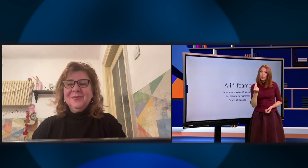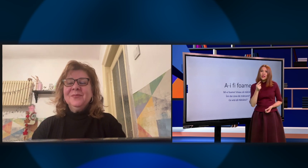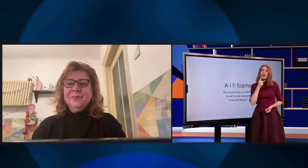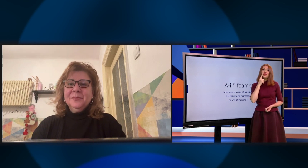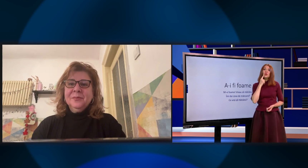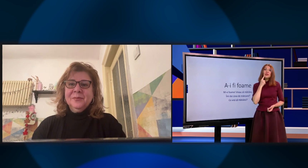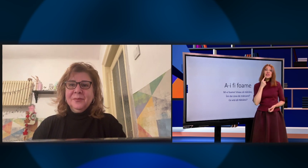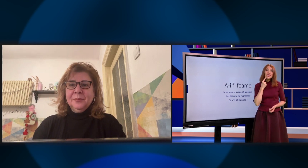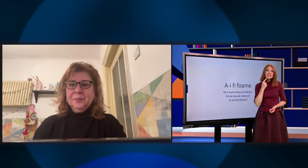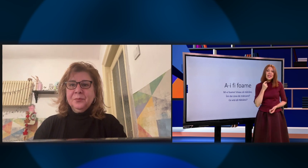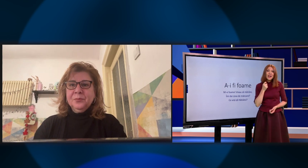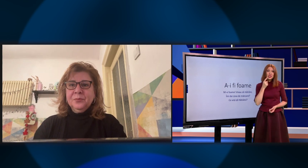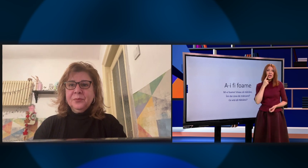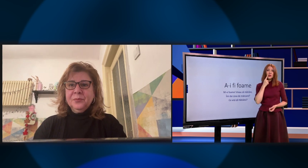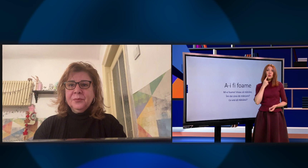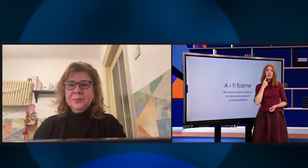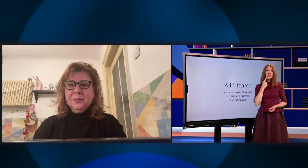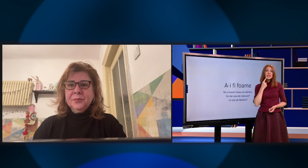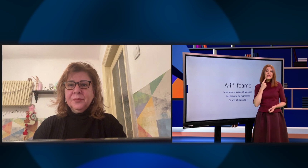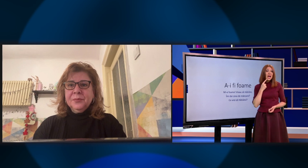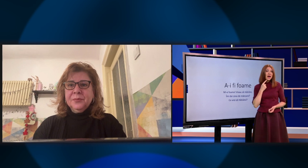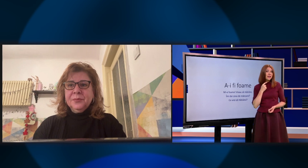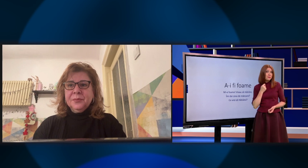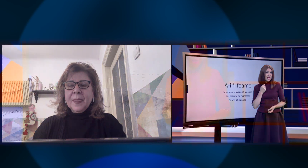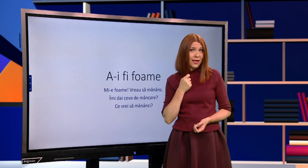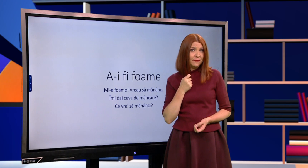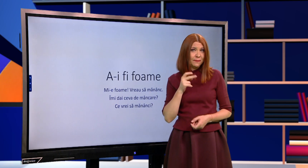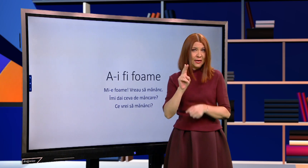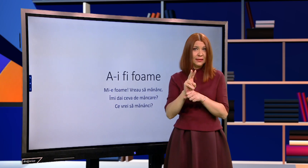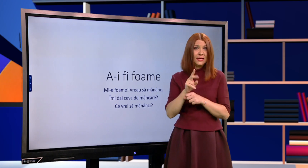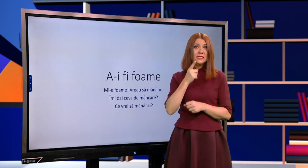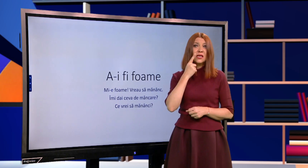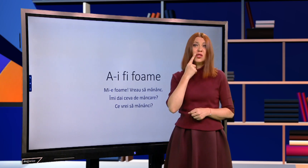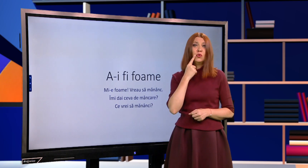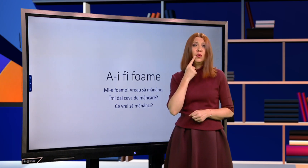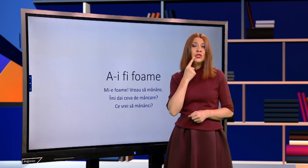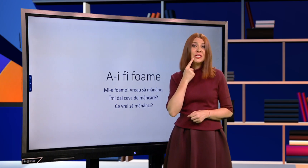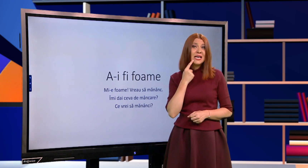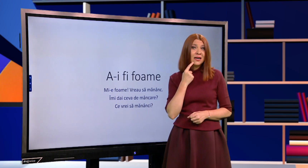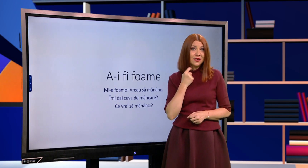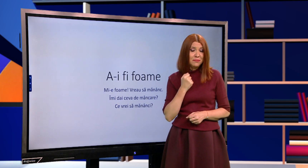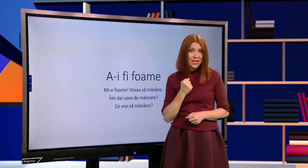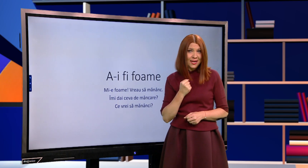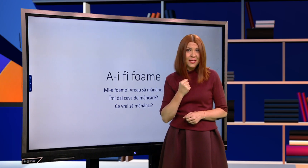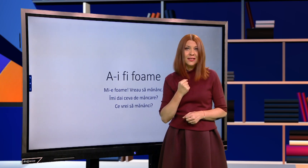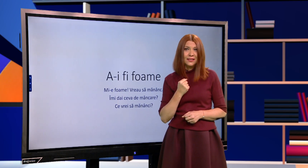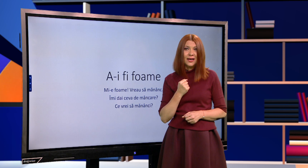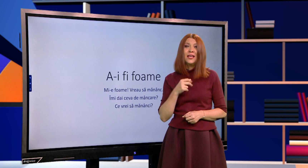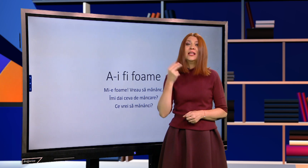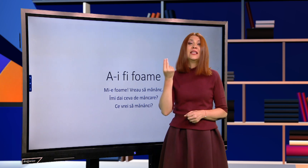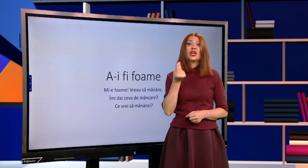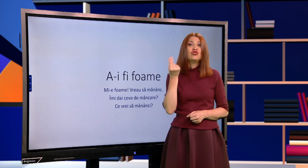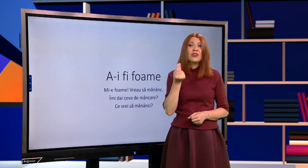Ceva bun. Dulce este așa. Dulce, zahăr, miere. Atenție. Dulce, zahăr, miere,